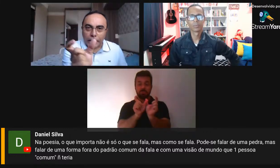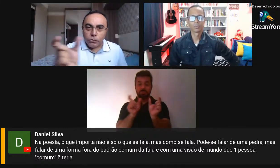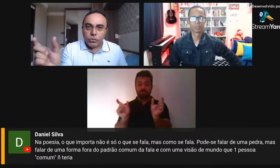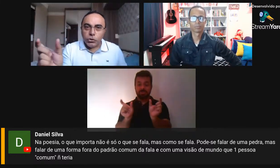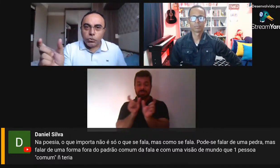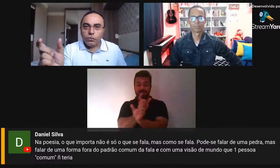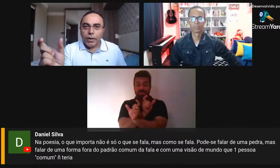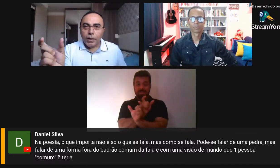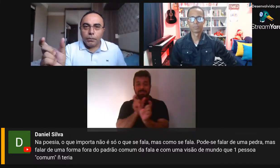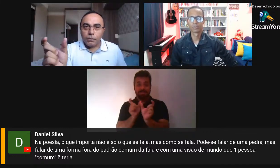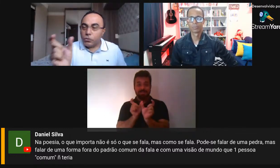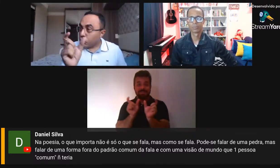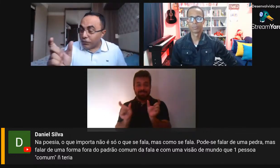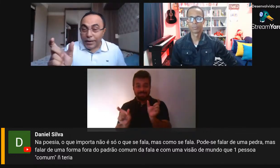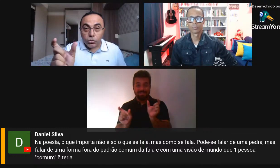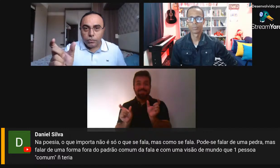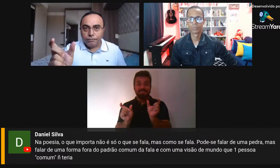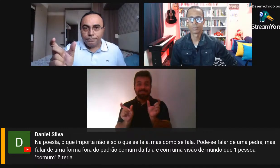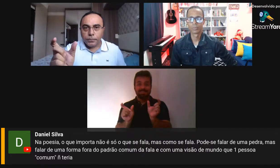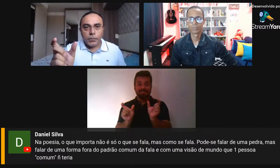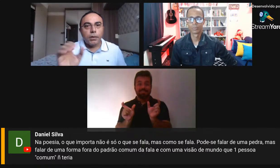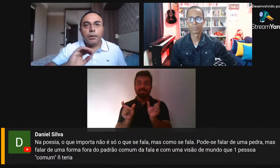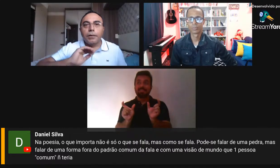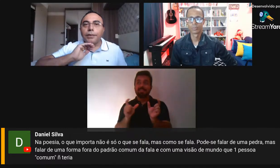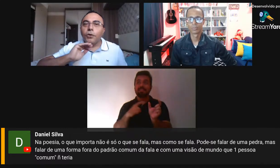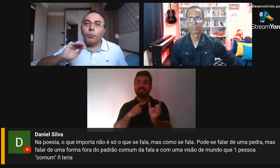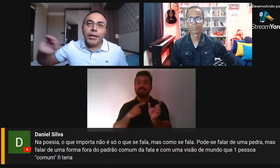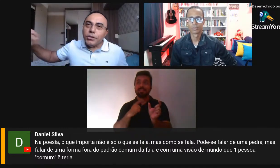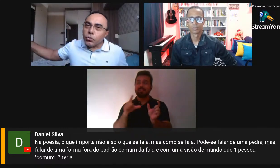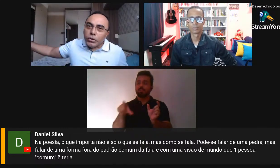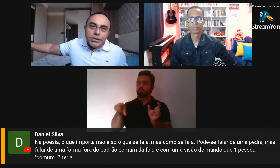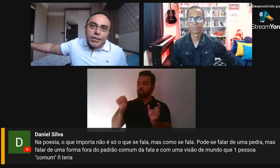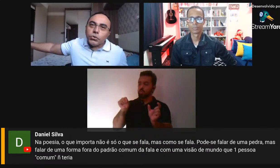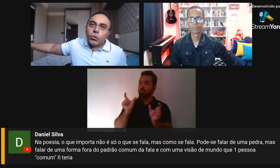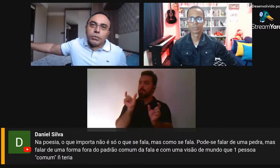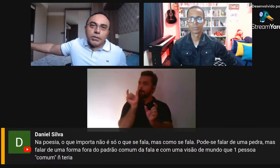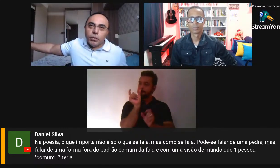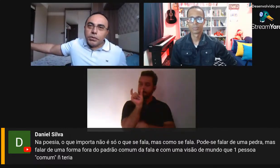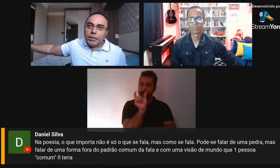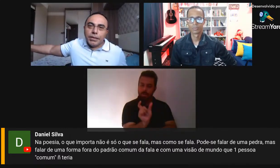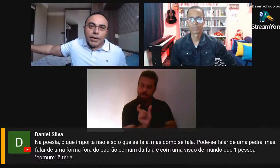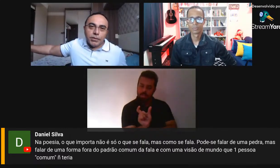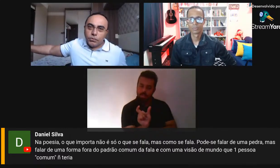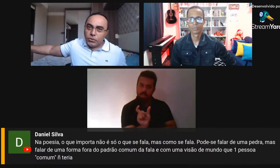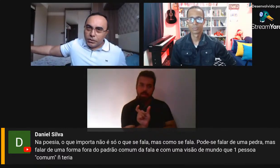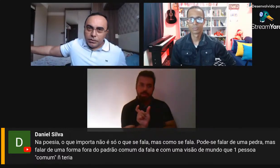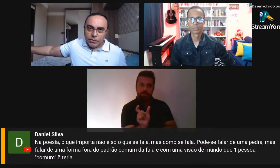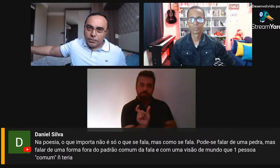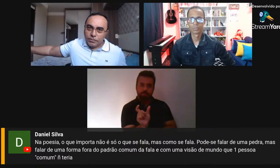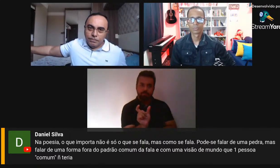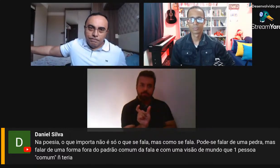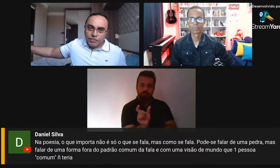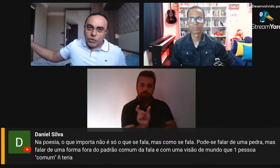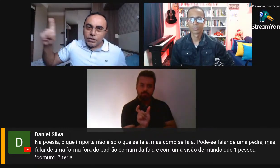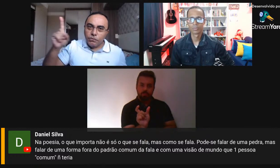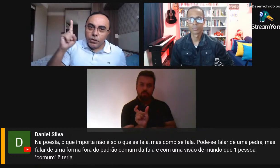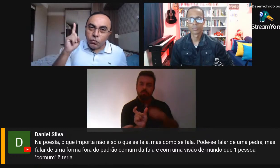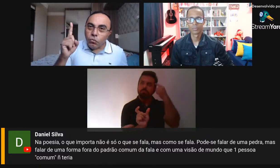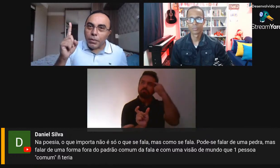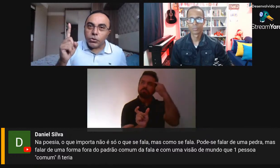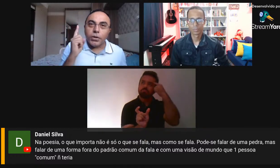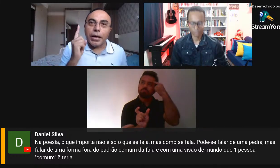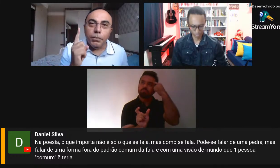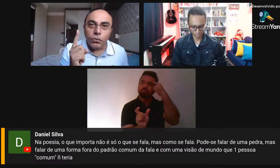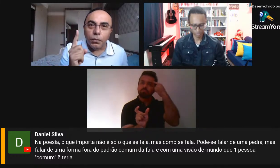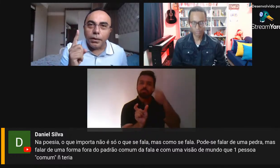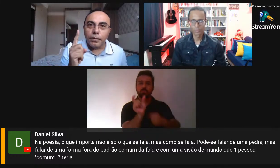para colocar num trecho do verbo, de um verso, eu perdi todas as outras possibilidades que eu tinha. Eu escrevi